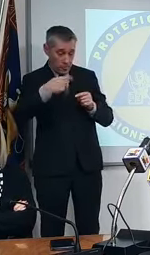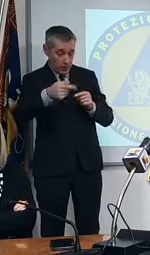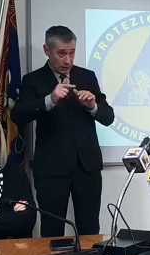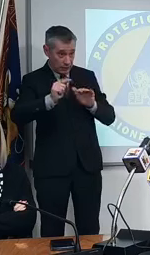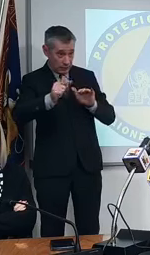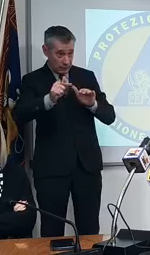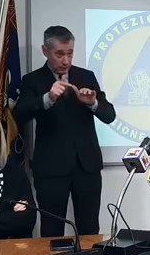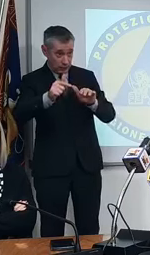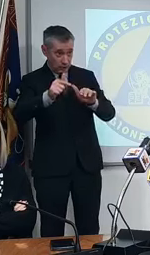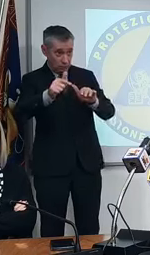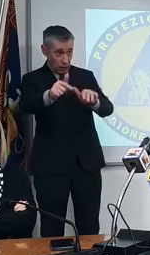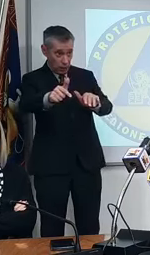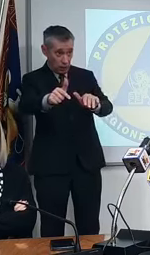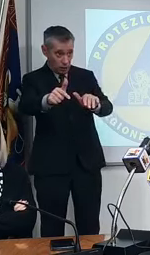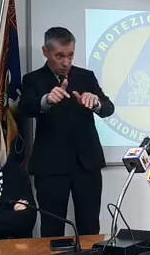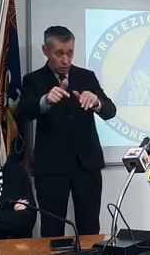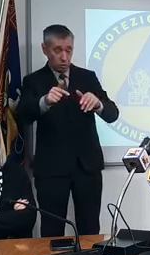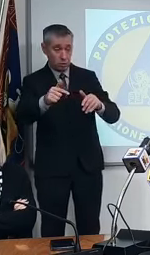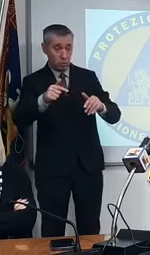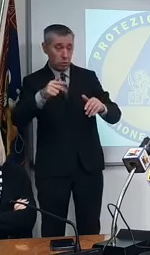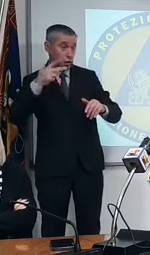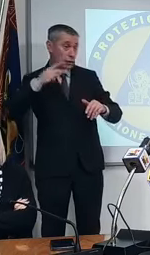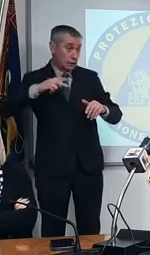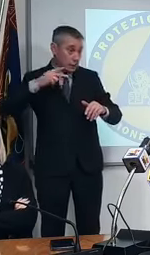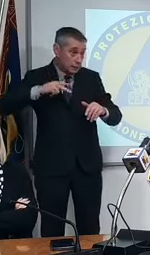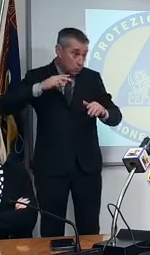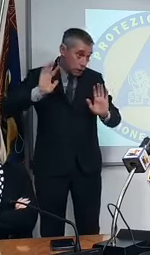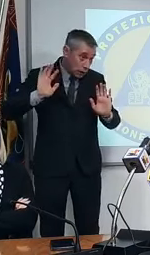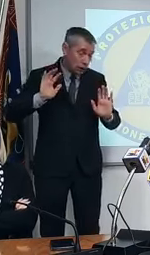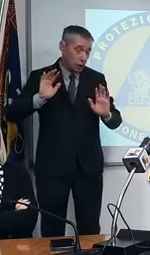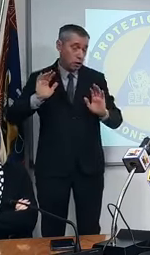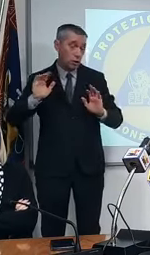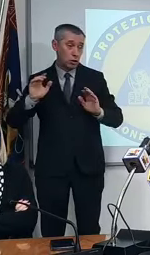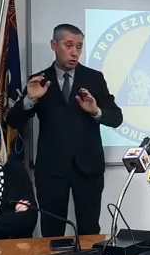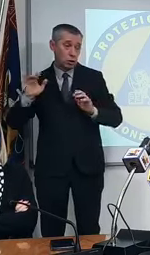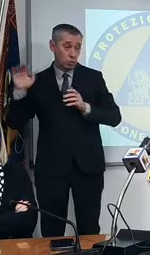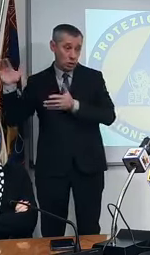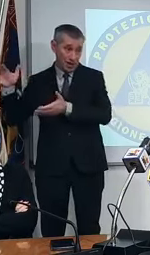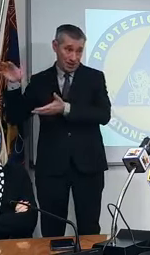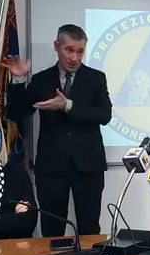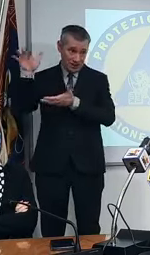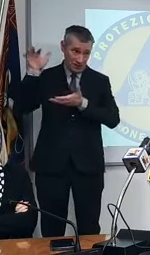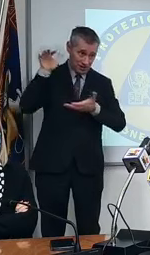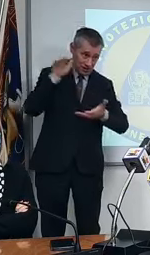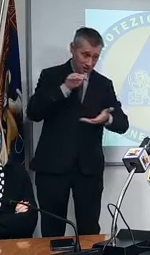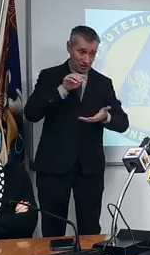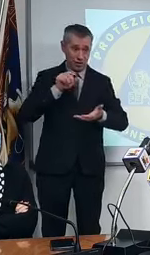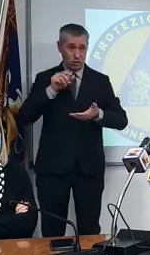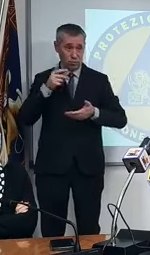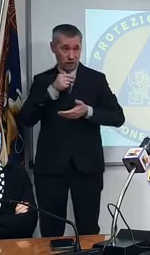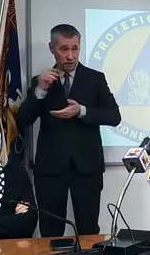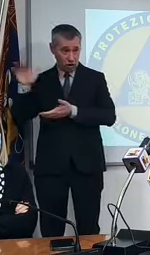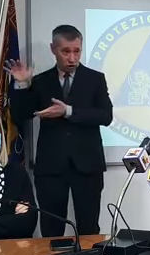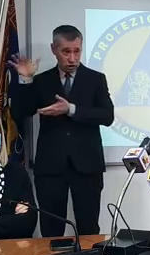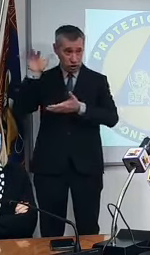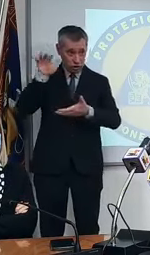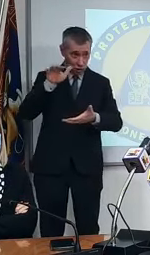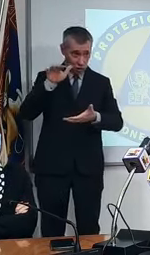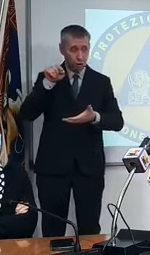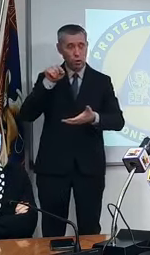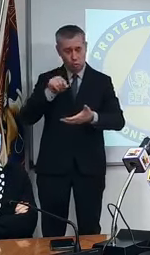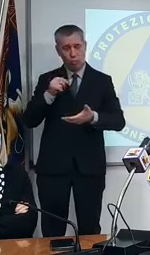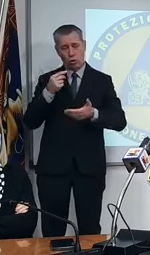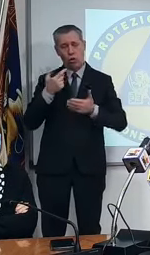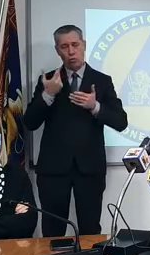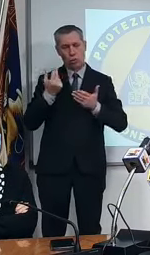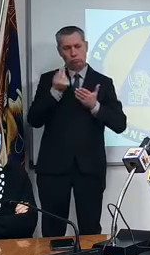settimane quando si spera che i vaccini possano aumentare come arrivi e perciò pianificare un lavoro che sarà